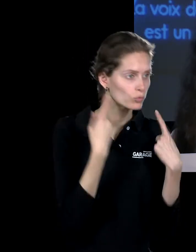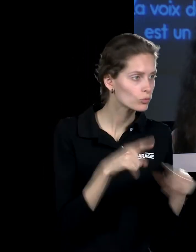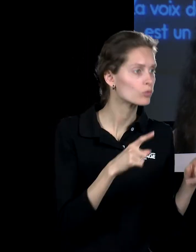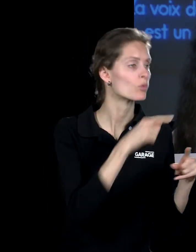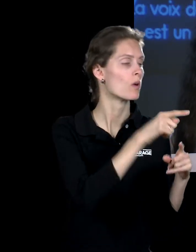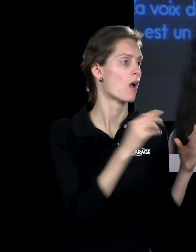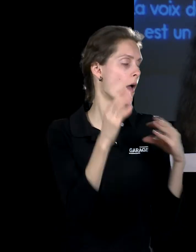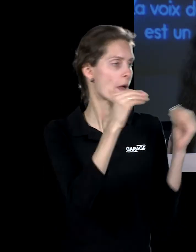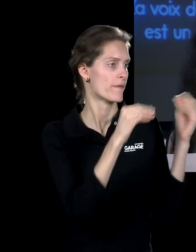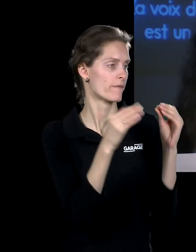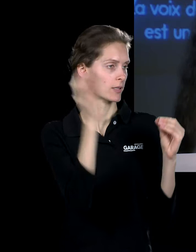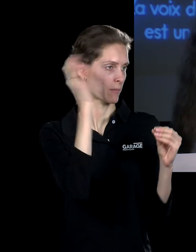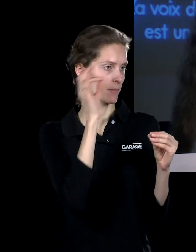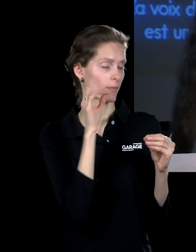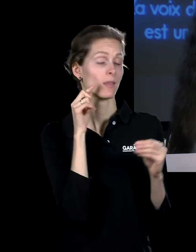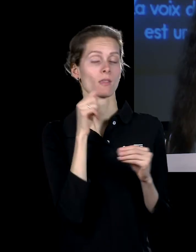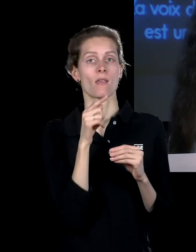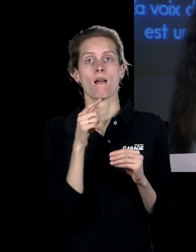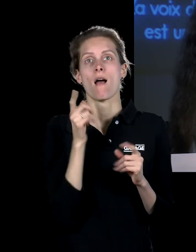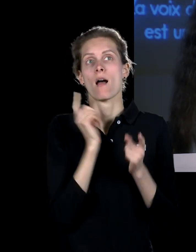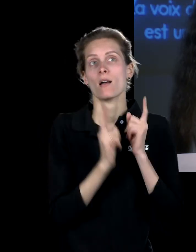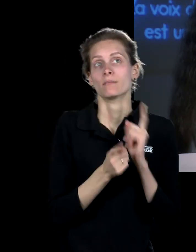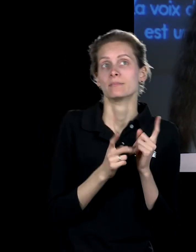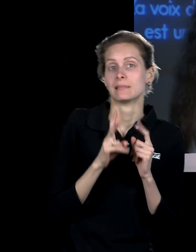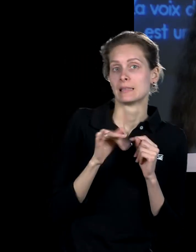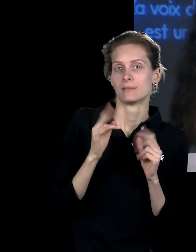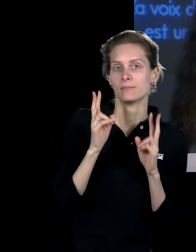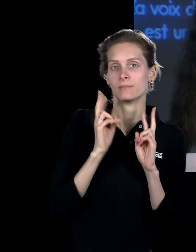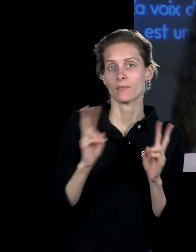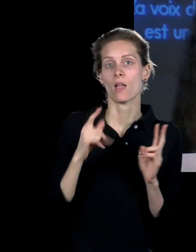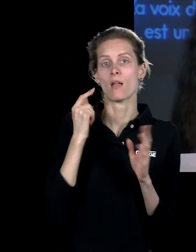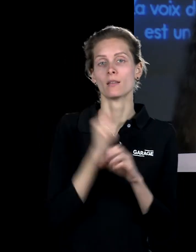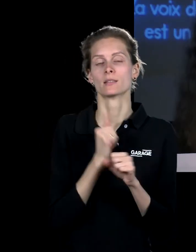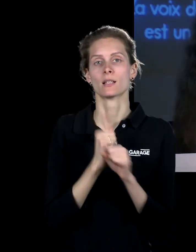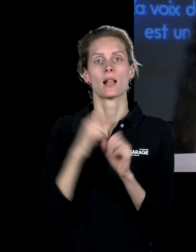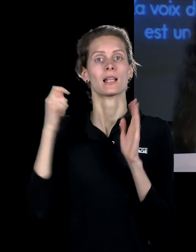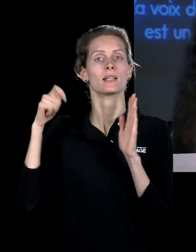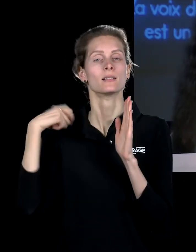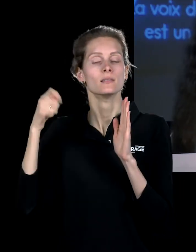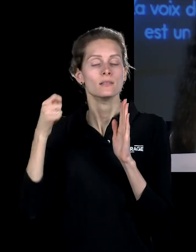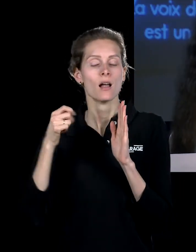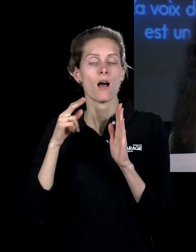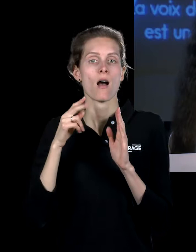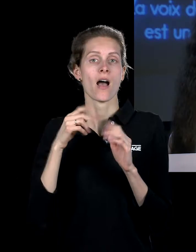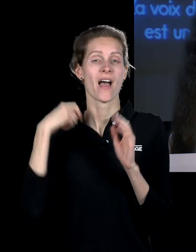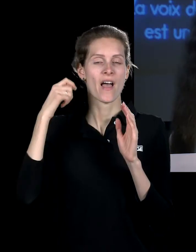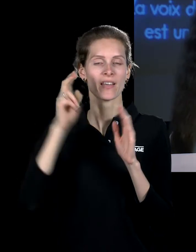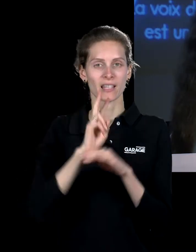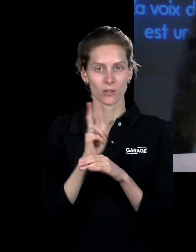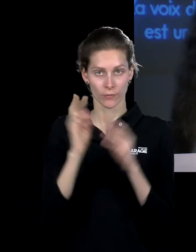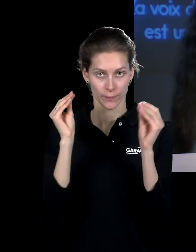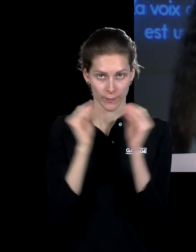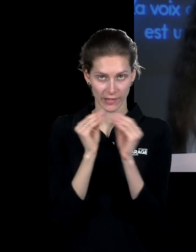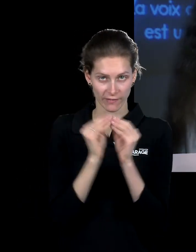Вымысел очень красивый. И он делает историю про то, как переснимают один и тот же фильм с разными актерами. Для